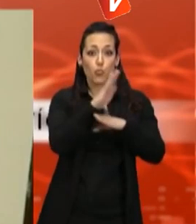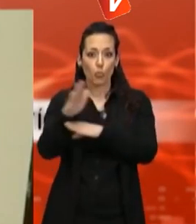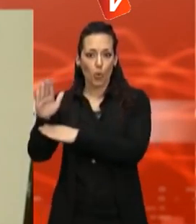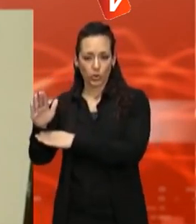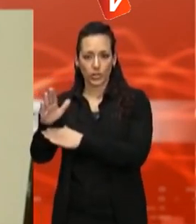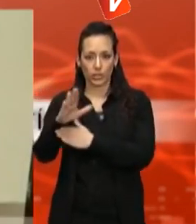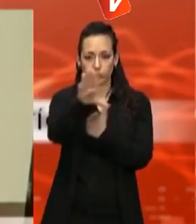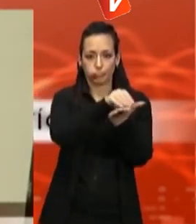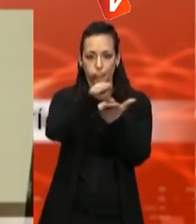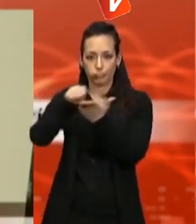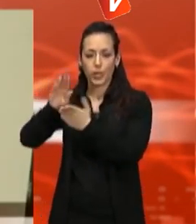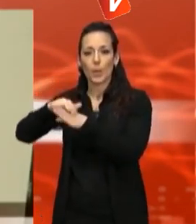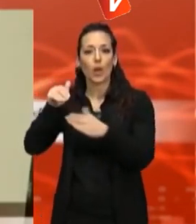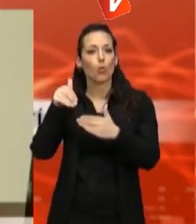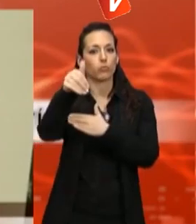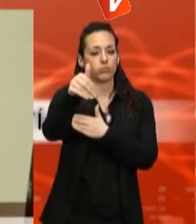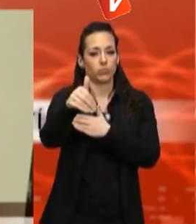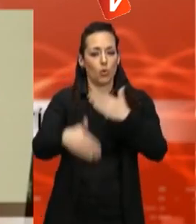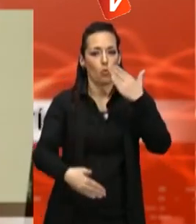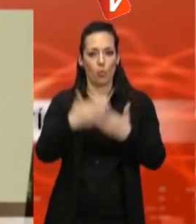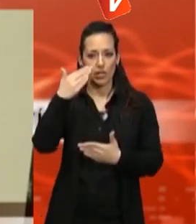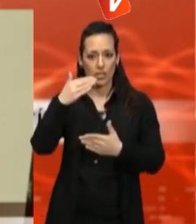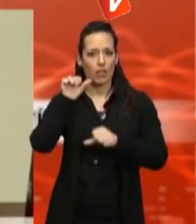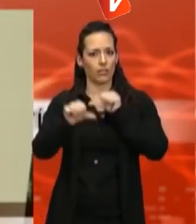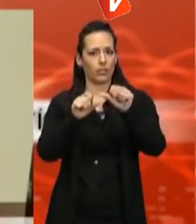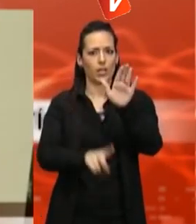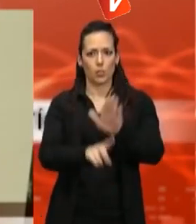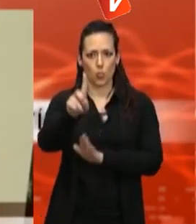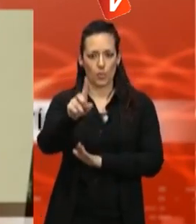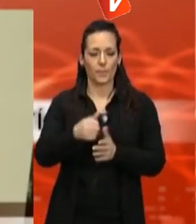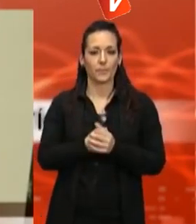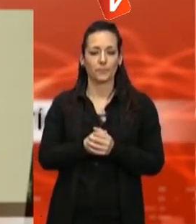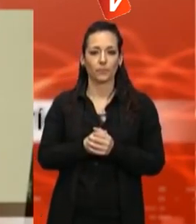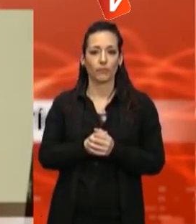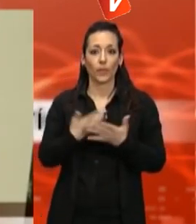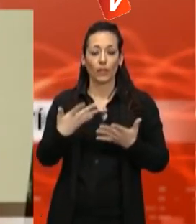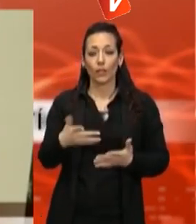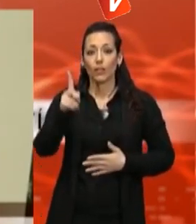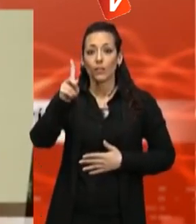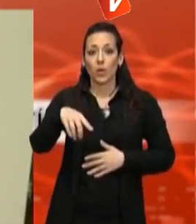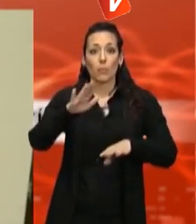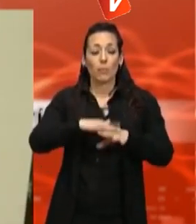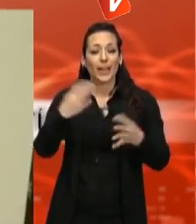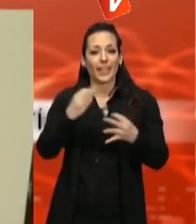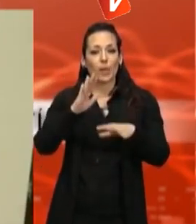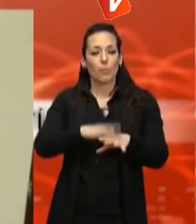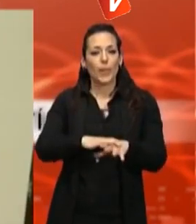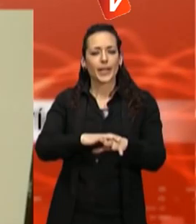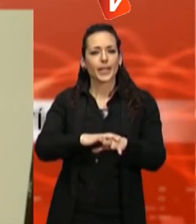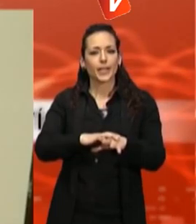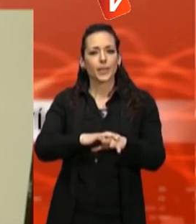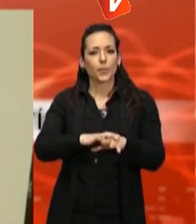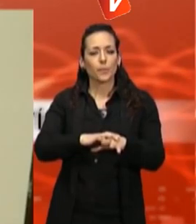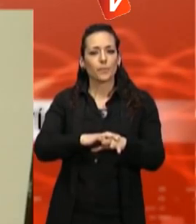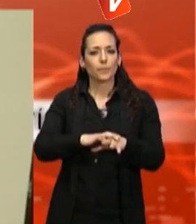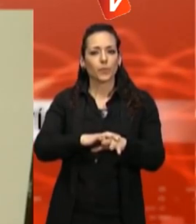conjunt. Una taula de treball dels àmbits públic i privat del sector turístic terrasen que serveixi per crear sinèrgies i fer créixer